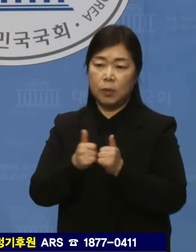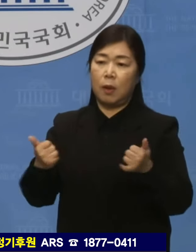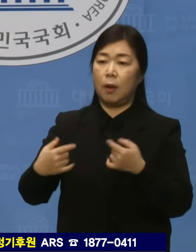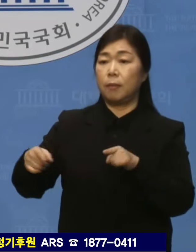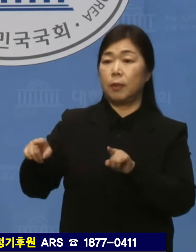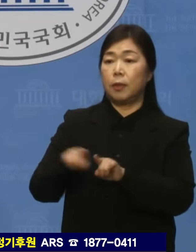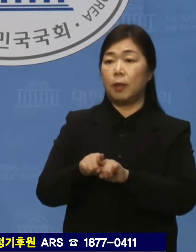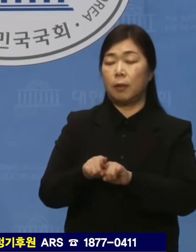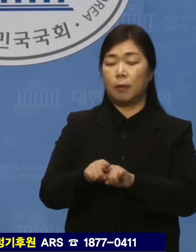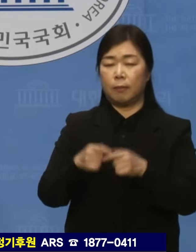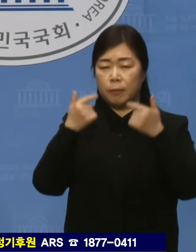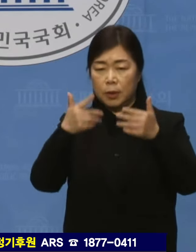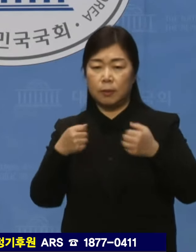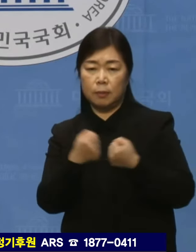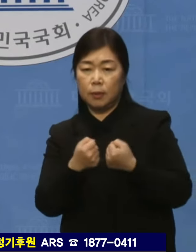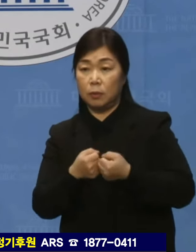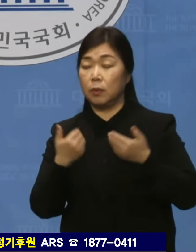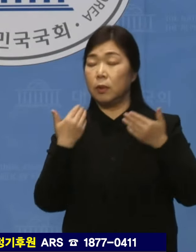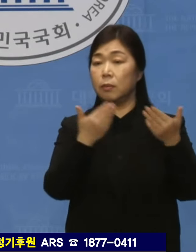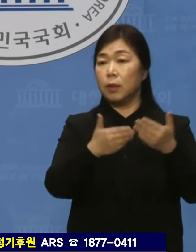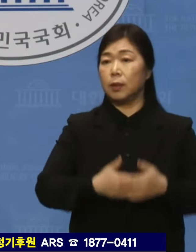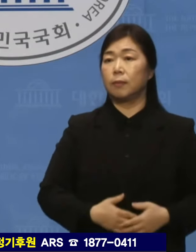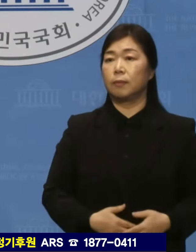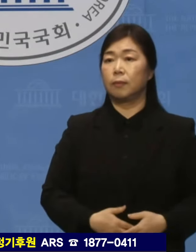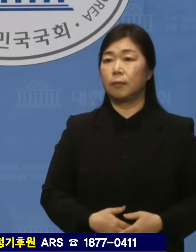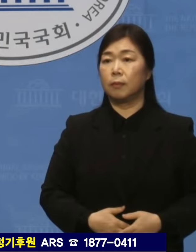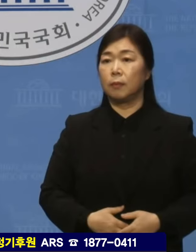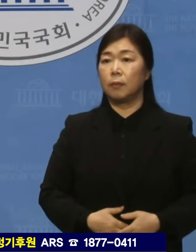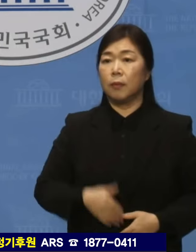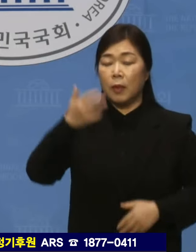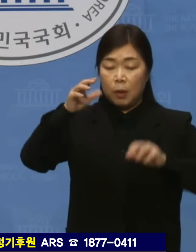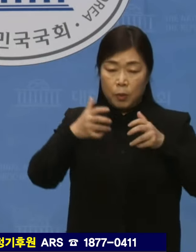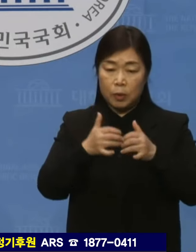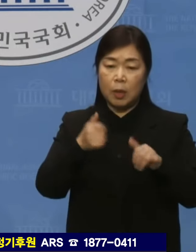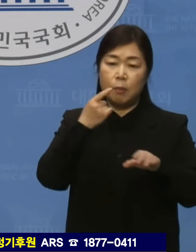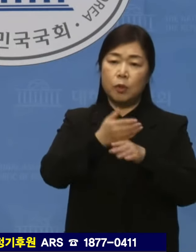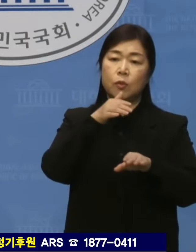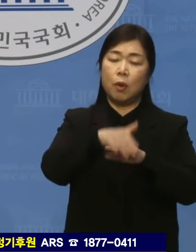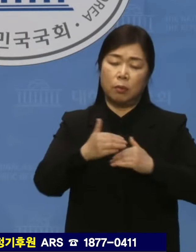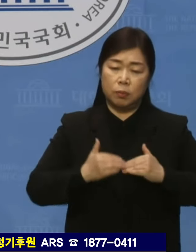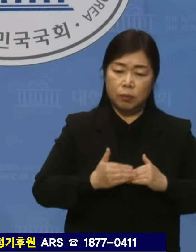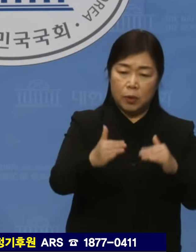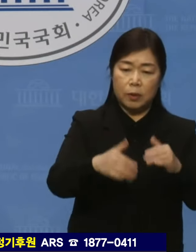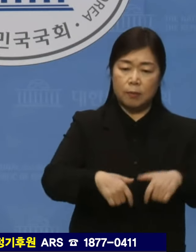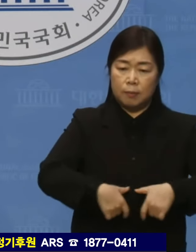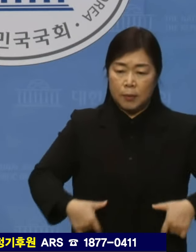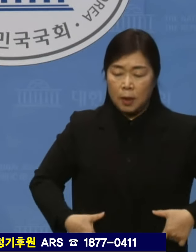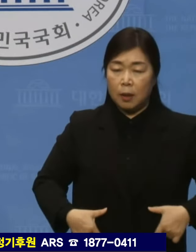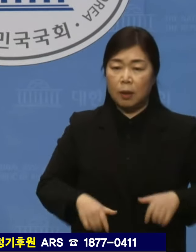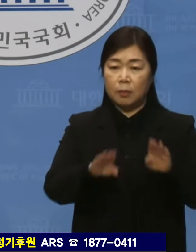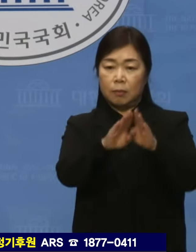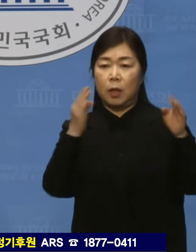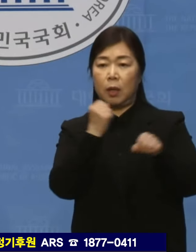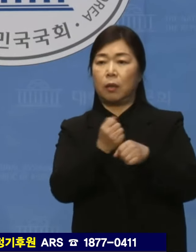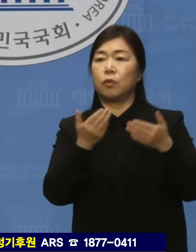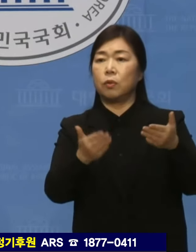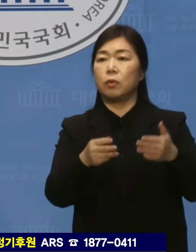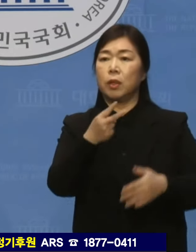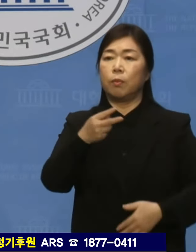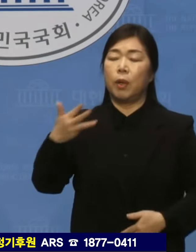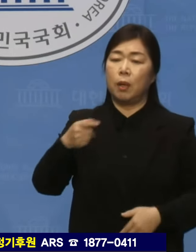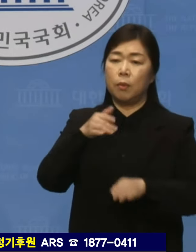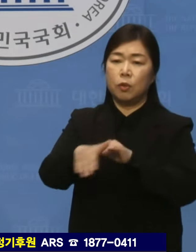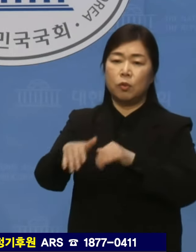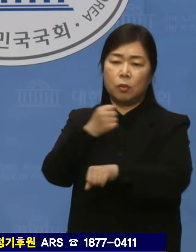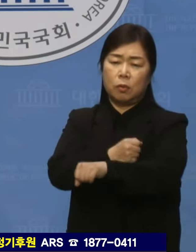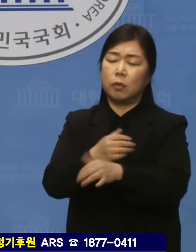함께 분연히 맞서겠습니다. 대한민국 민주화의 여정을 담대하게 열어주신 228 민주운동